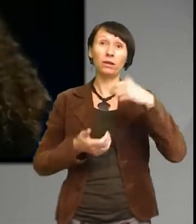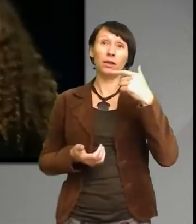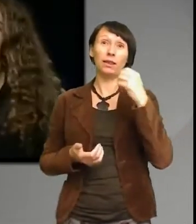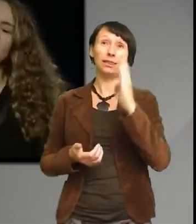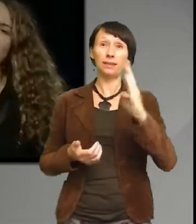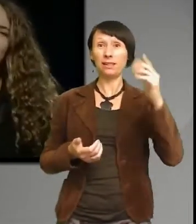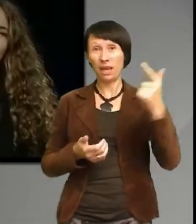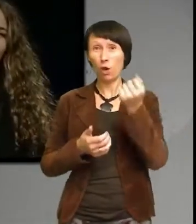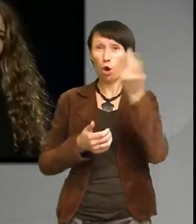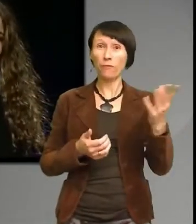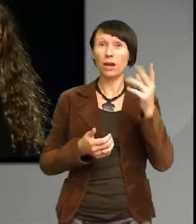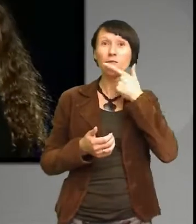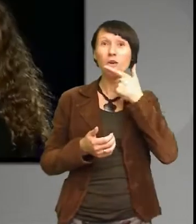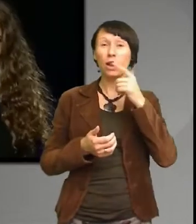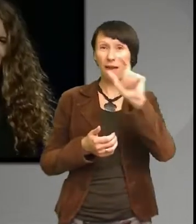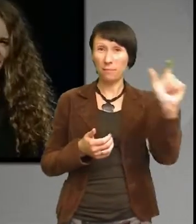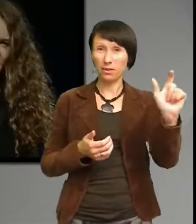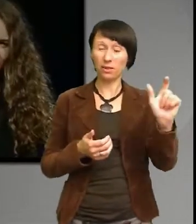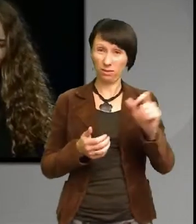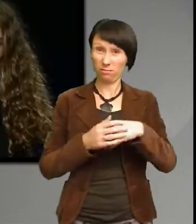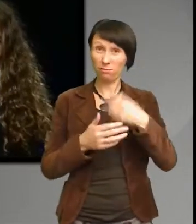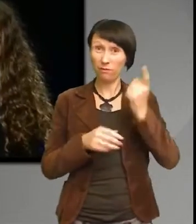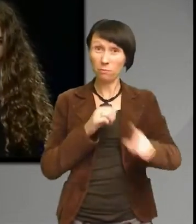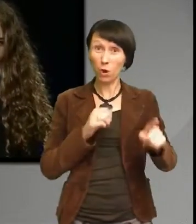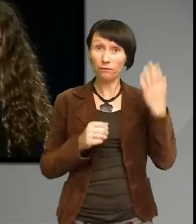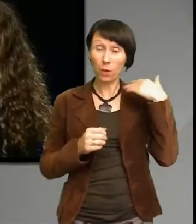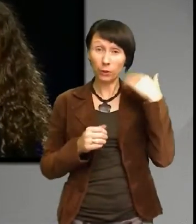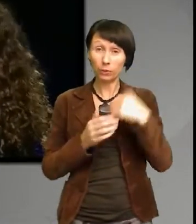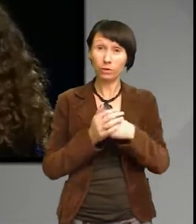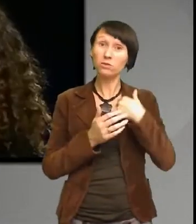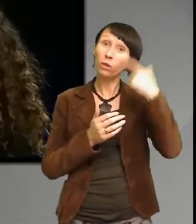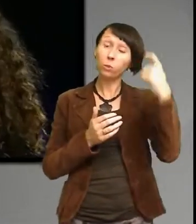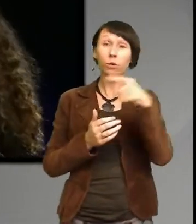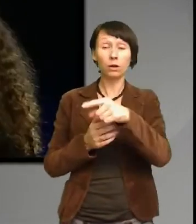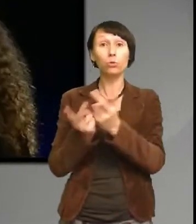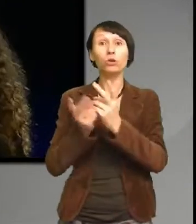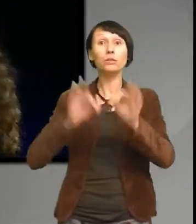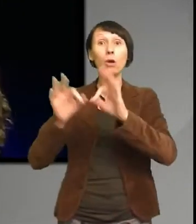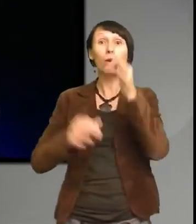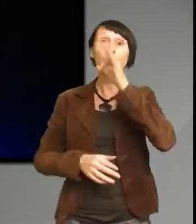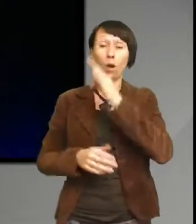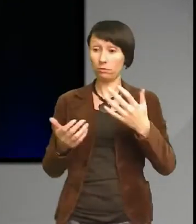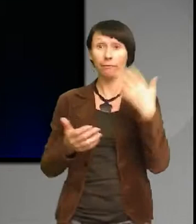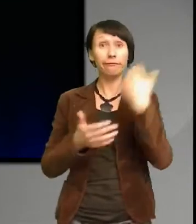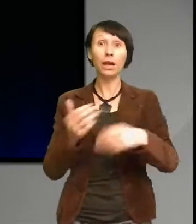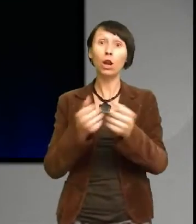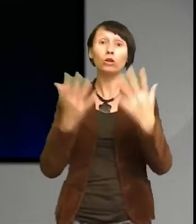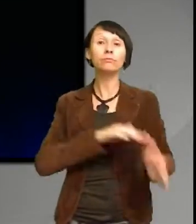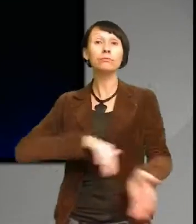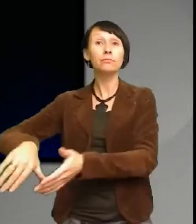ämnena de kunde vara både hormonstörande och beteenderubbande och jag tänkte mig att i och med det då hade